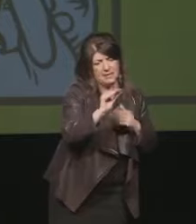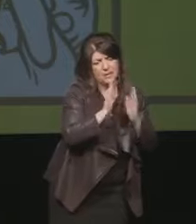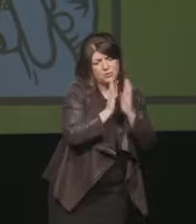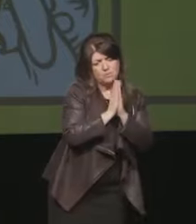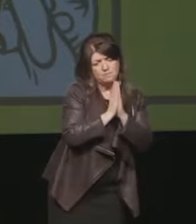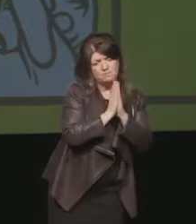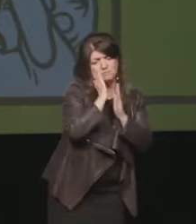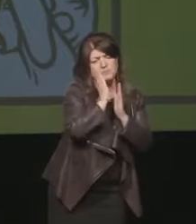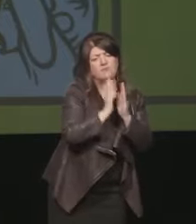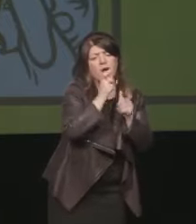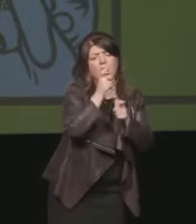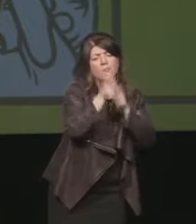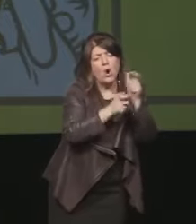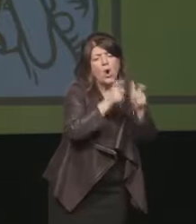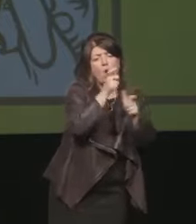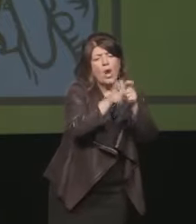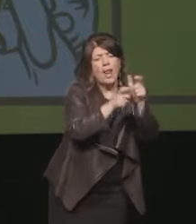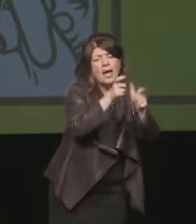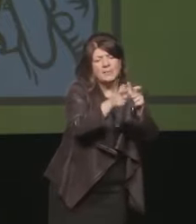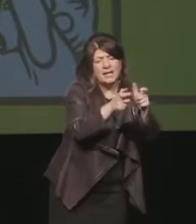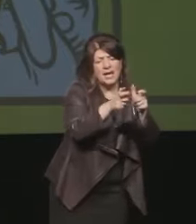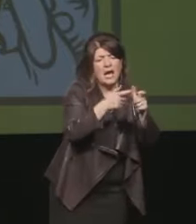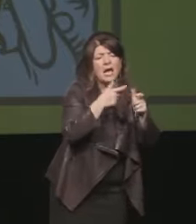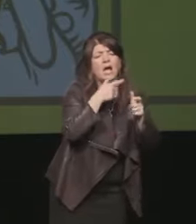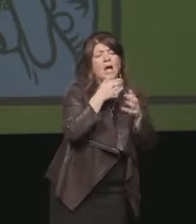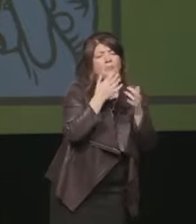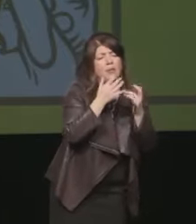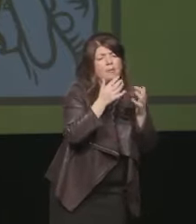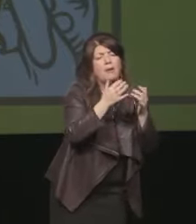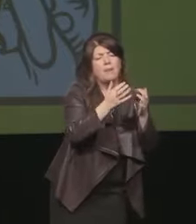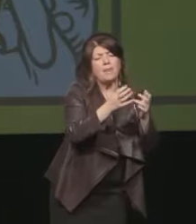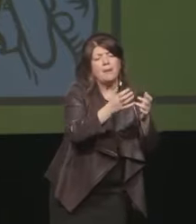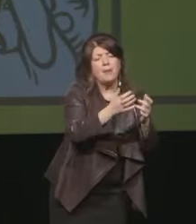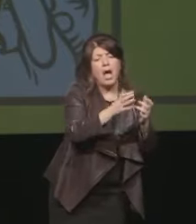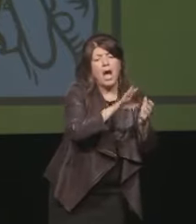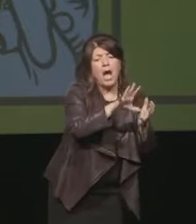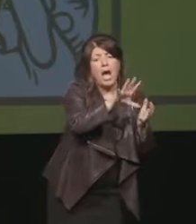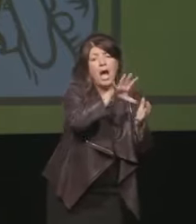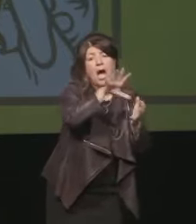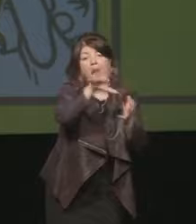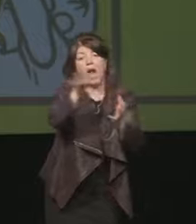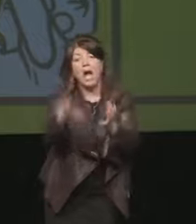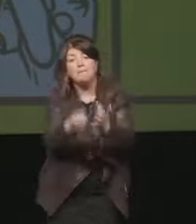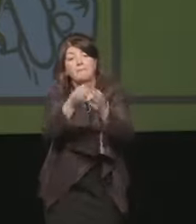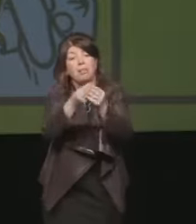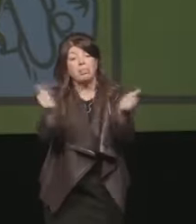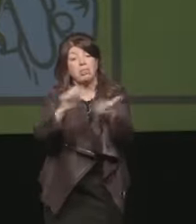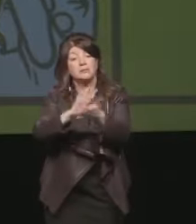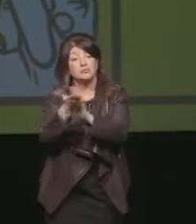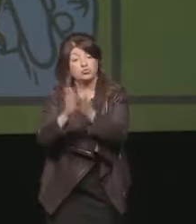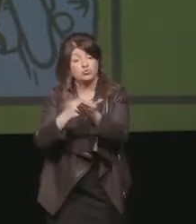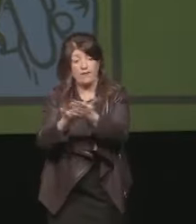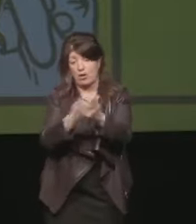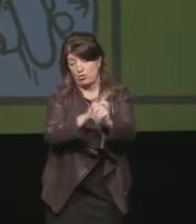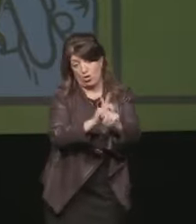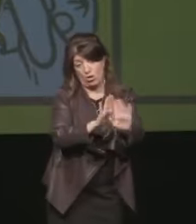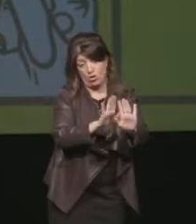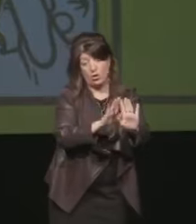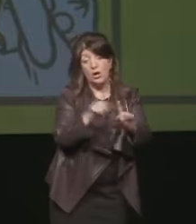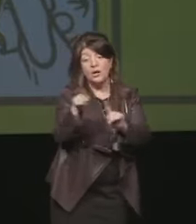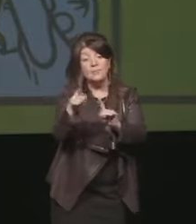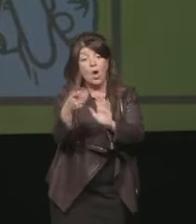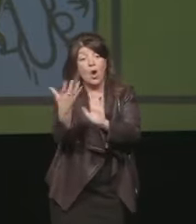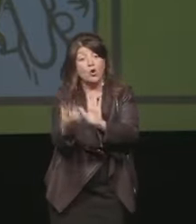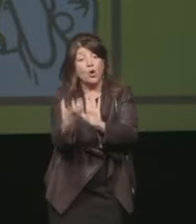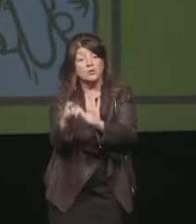le polemiche non si mangino sempre i contenuti non lo spazio per le polemiche lo spazio per i contenuti perché i contenuti sono il